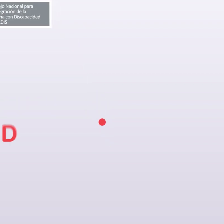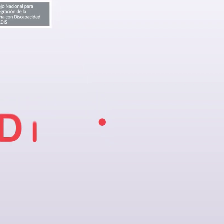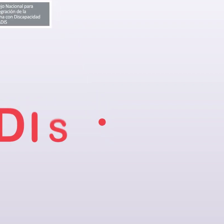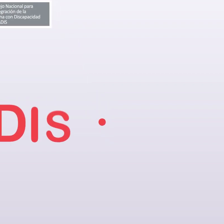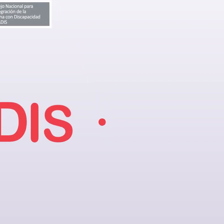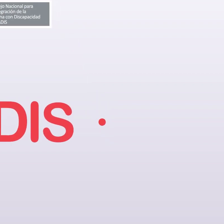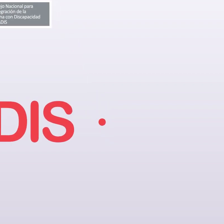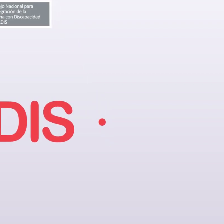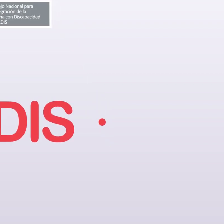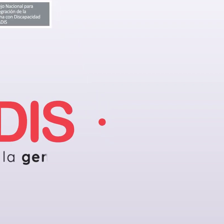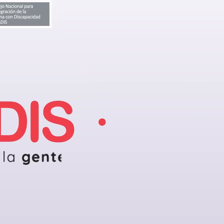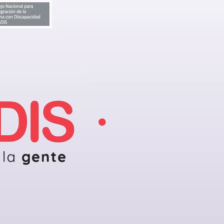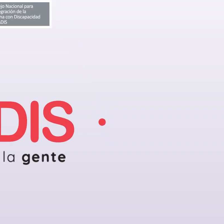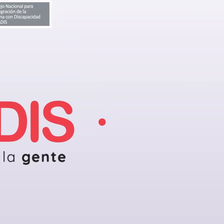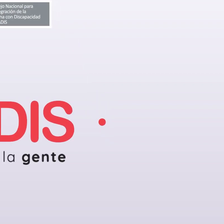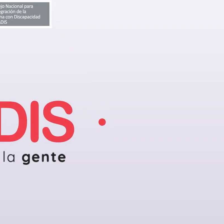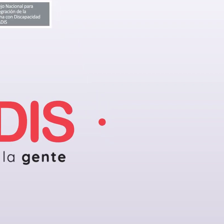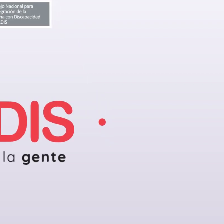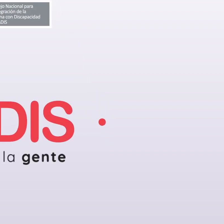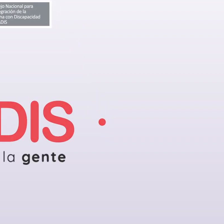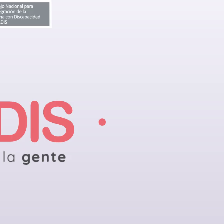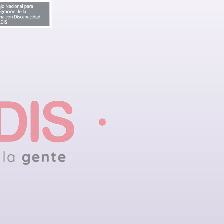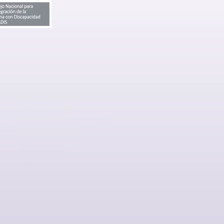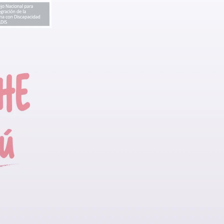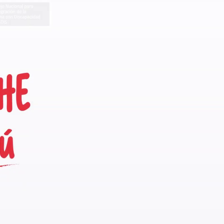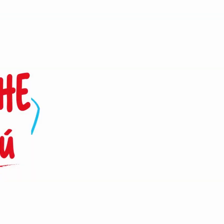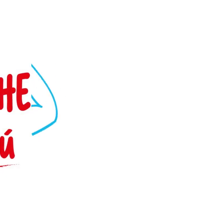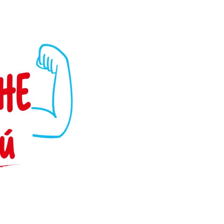Conadis, acercándose más a la gente.